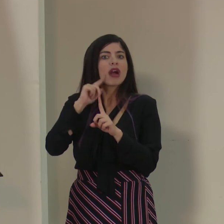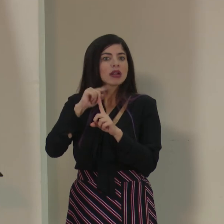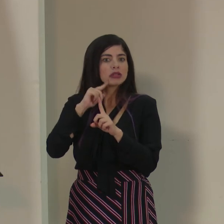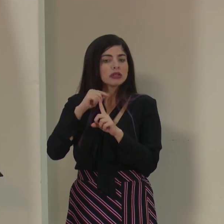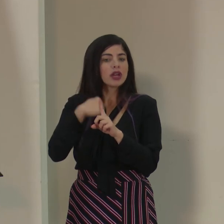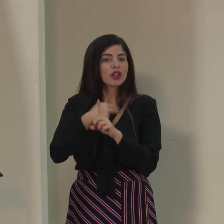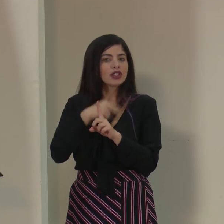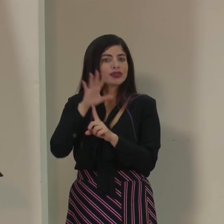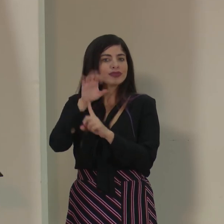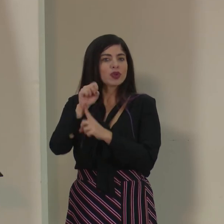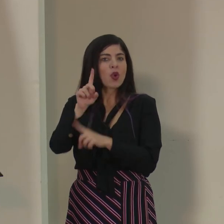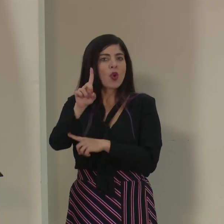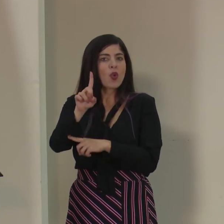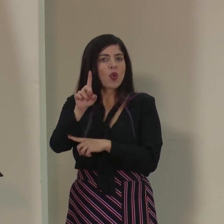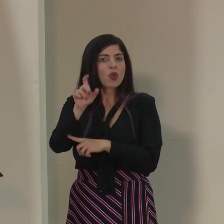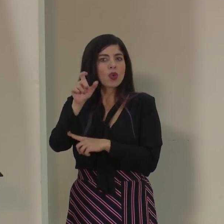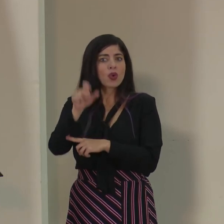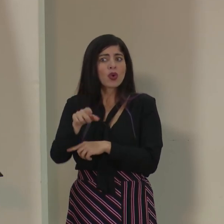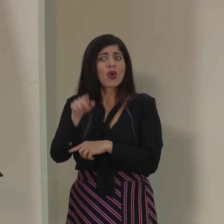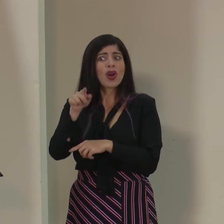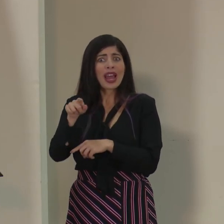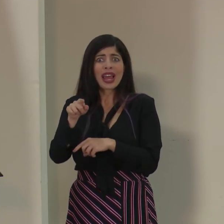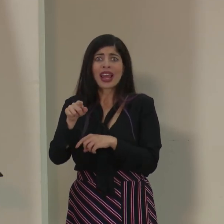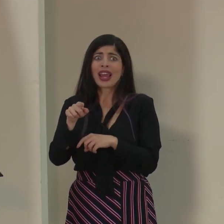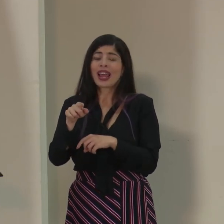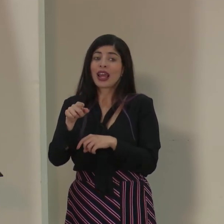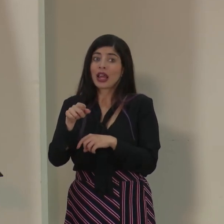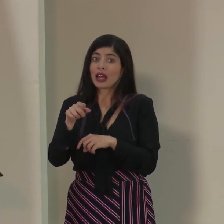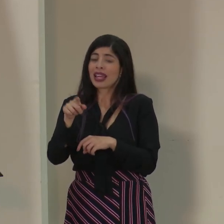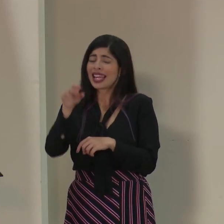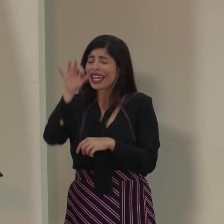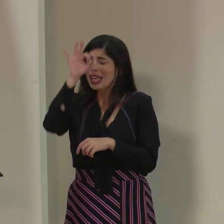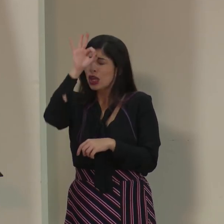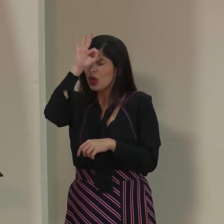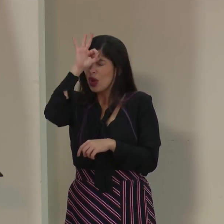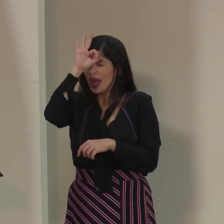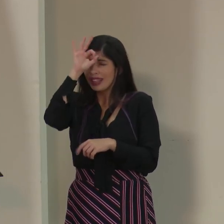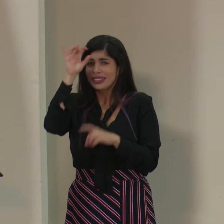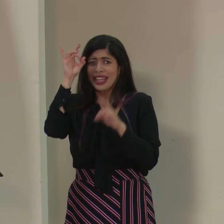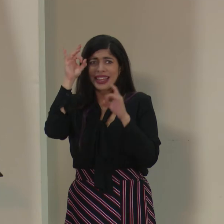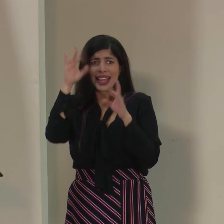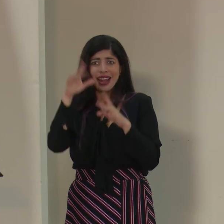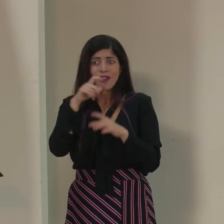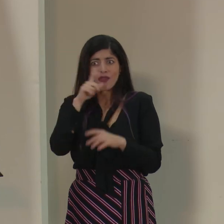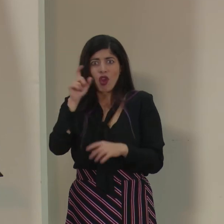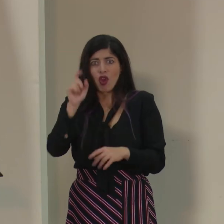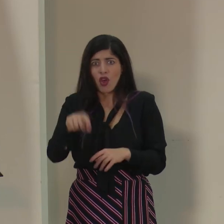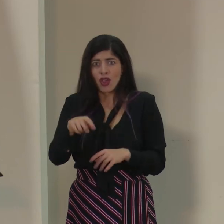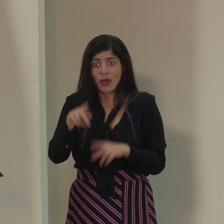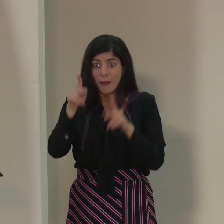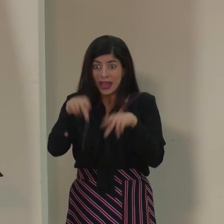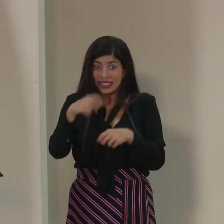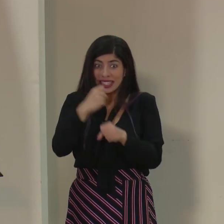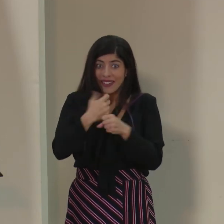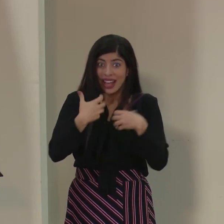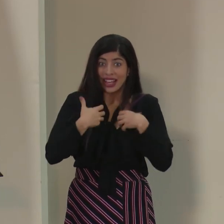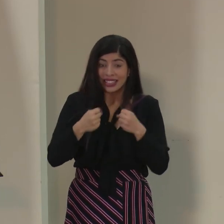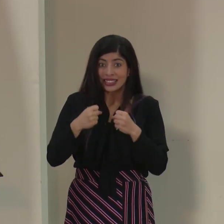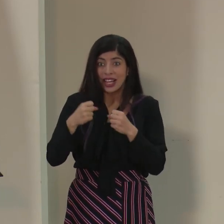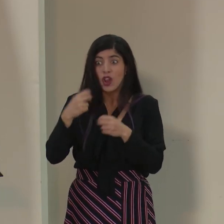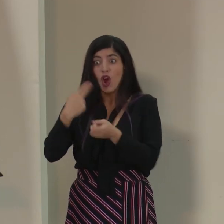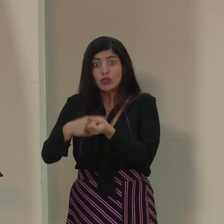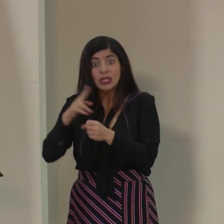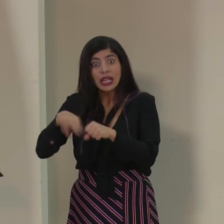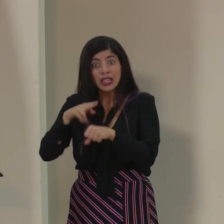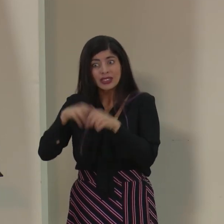con un nivel de ignorancia que no debería existir en el personal de salud, incluso de hospitales